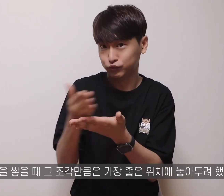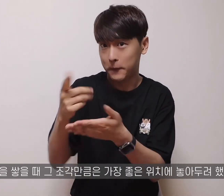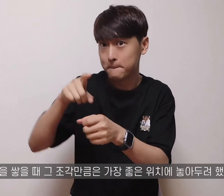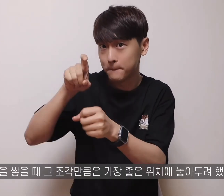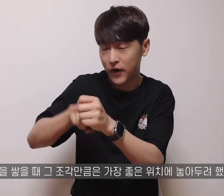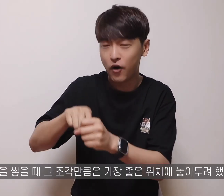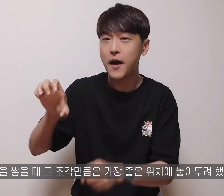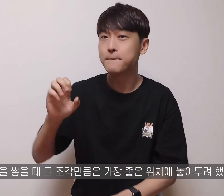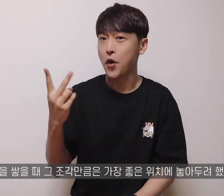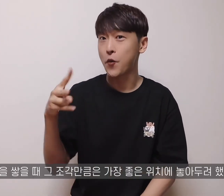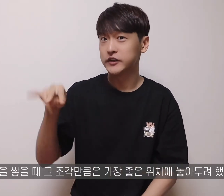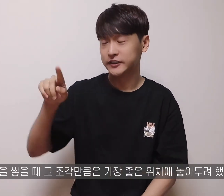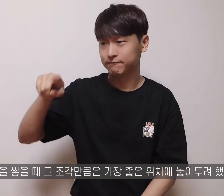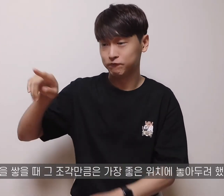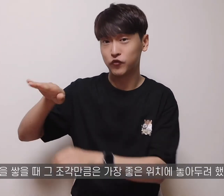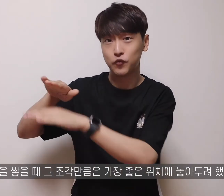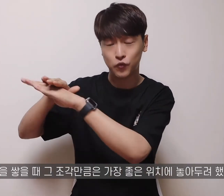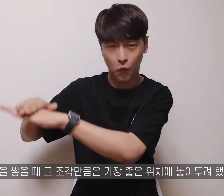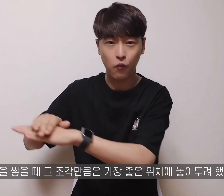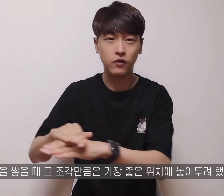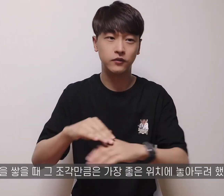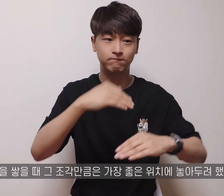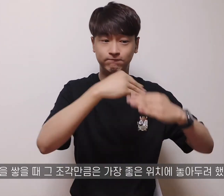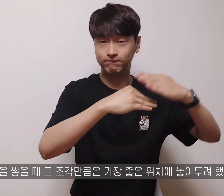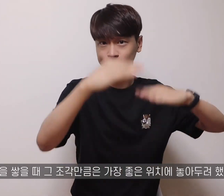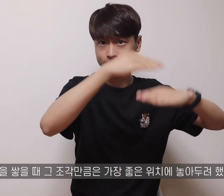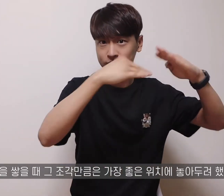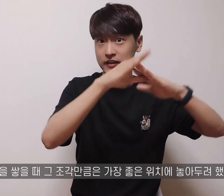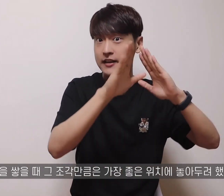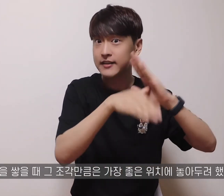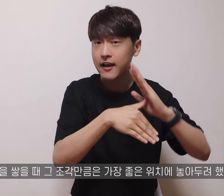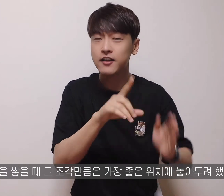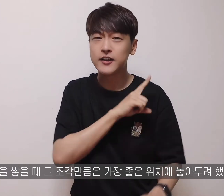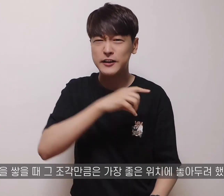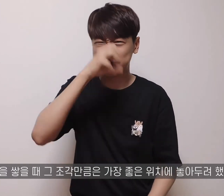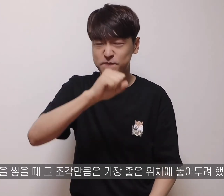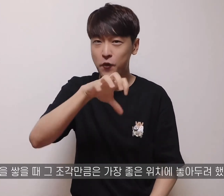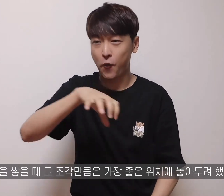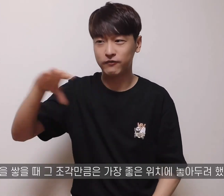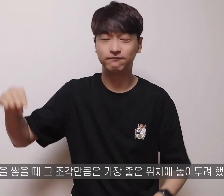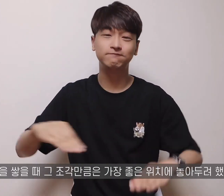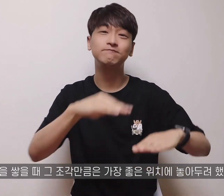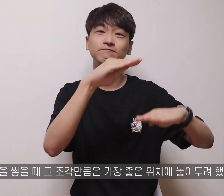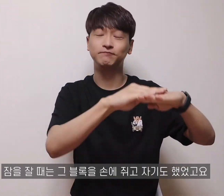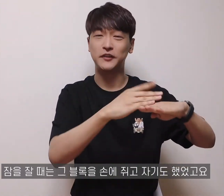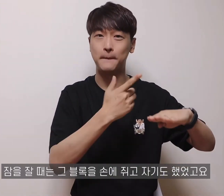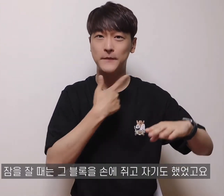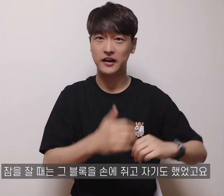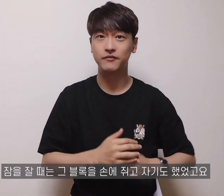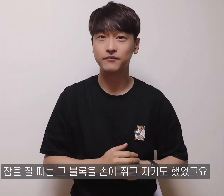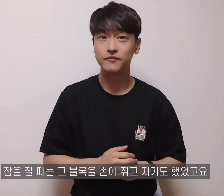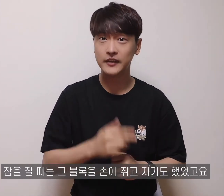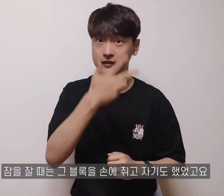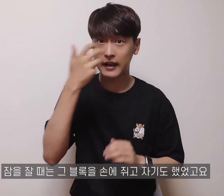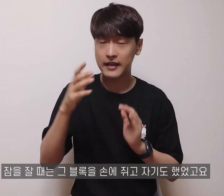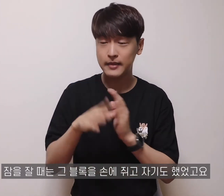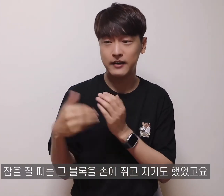쌓을 때 그 조각만큼은 가장 좋은 위치에 놓아두려 했습니다 잠을 잘 때는 그 블럭을 손에 쥐고